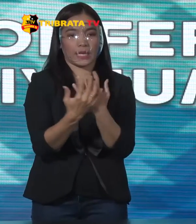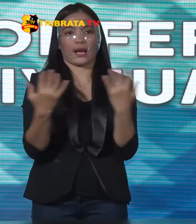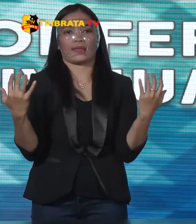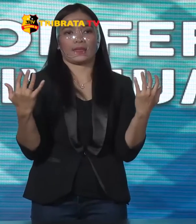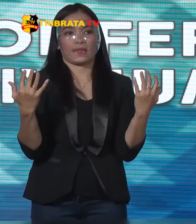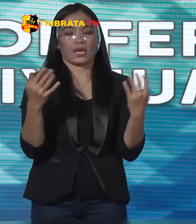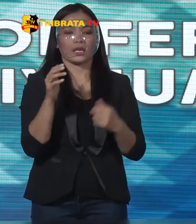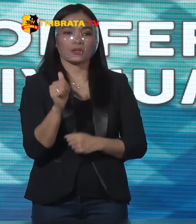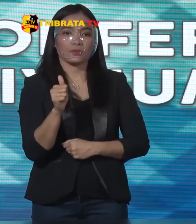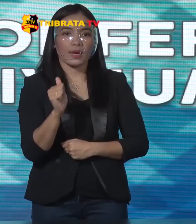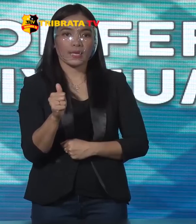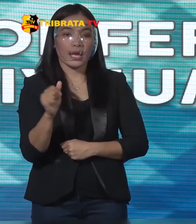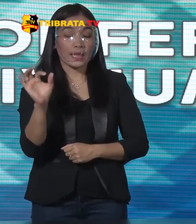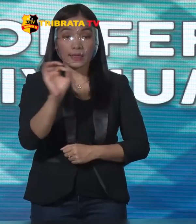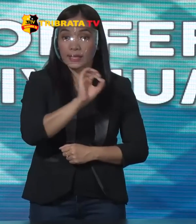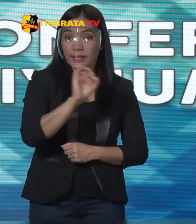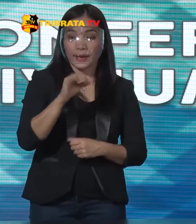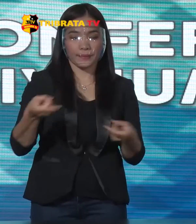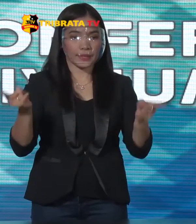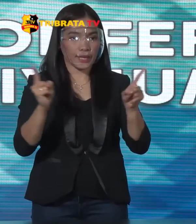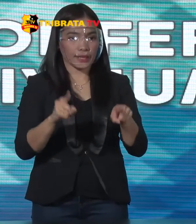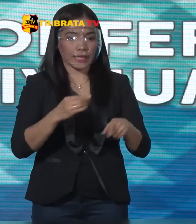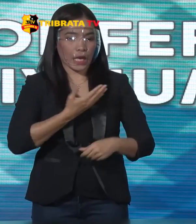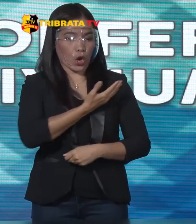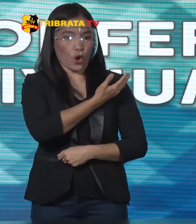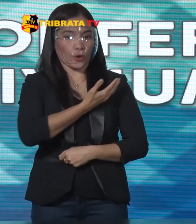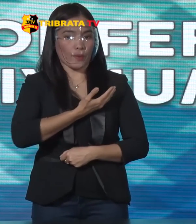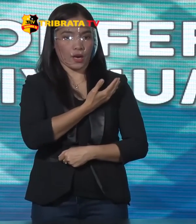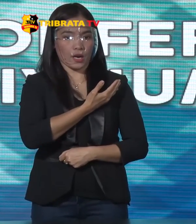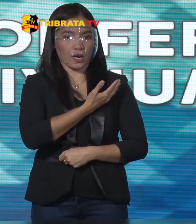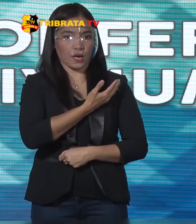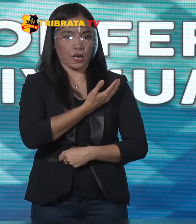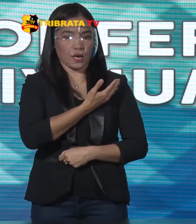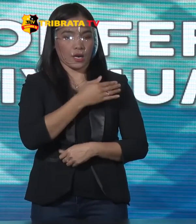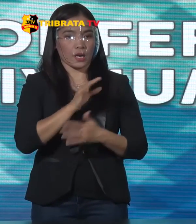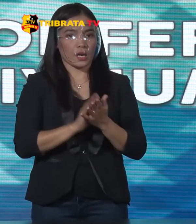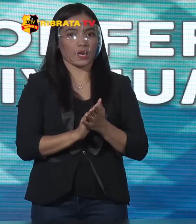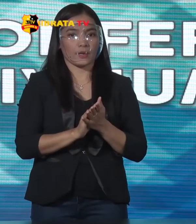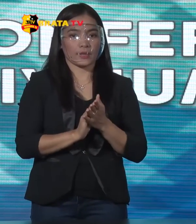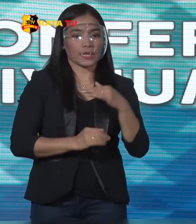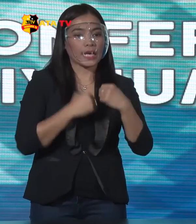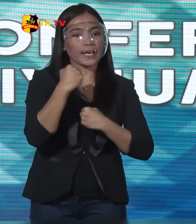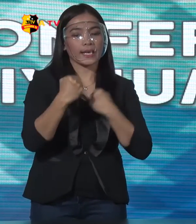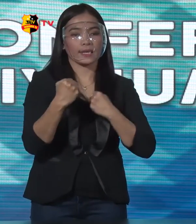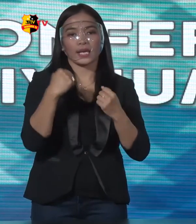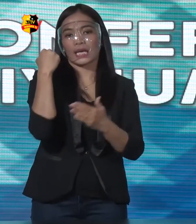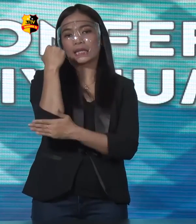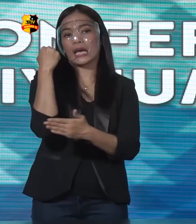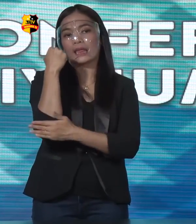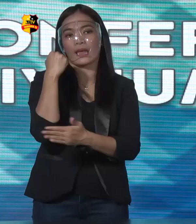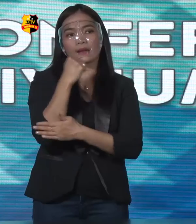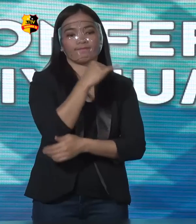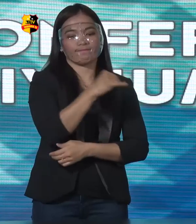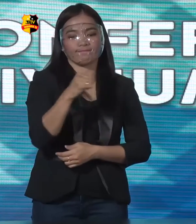Agar Tidak Menjadi korban Dari Kegiatan Ataupun Pelaku